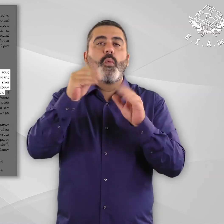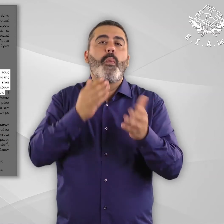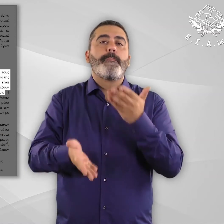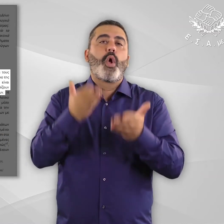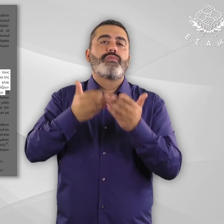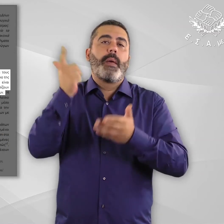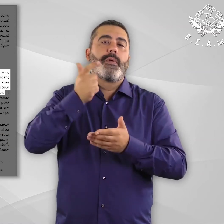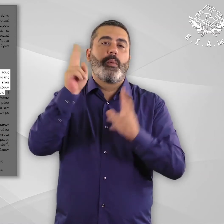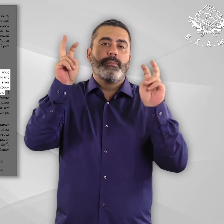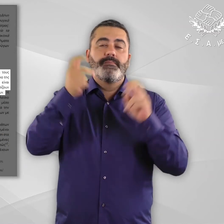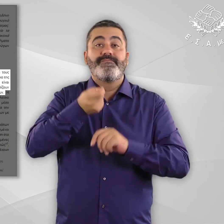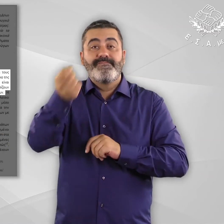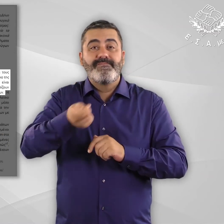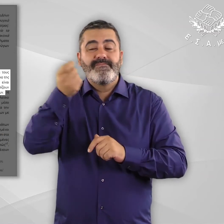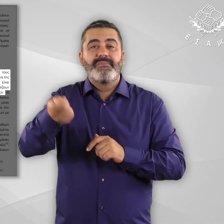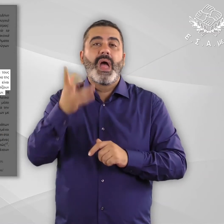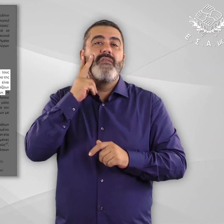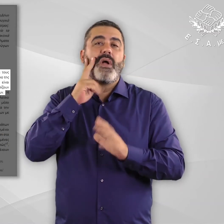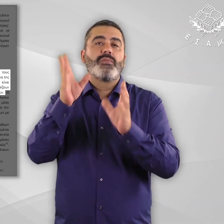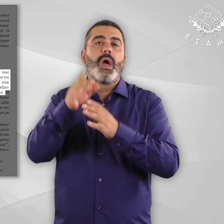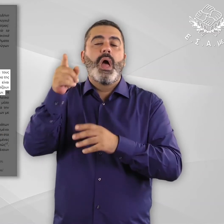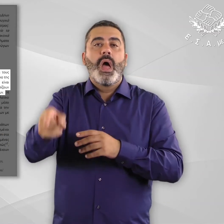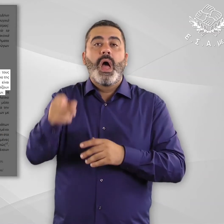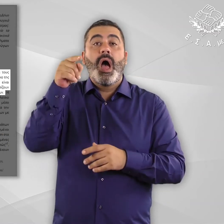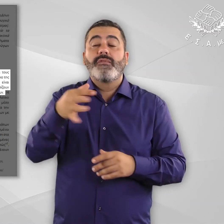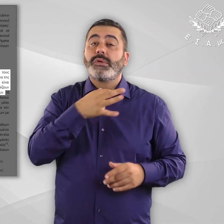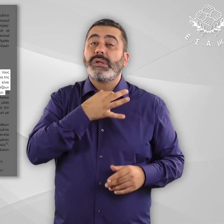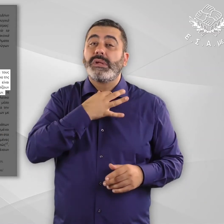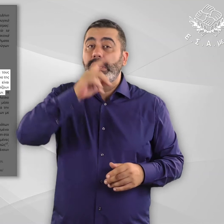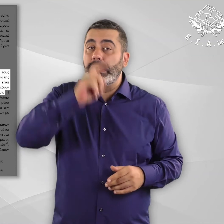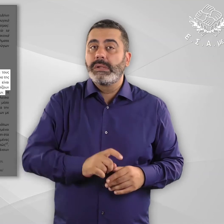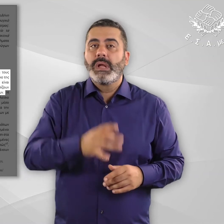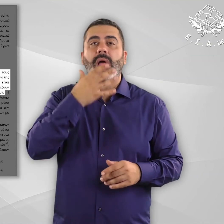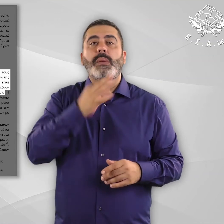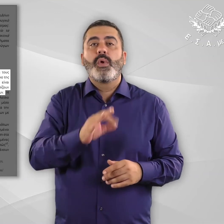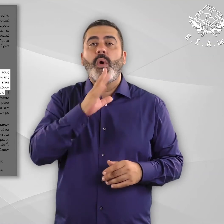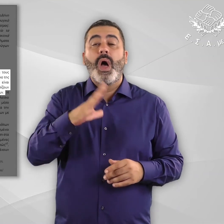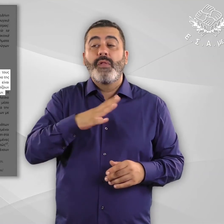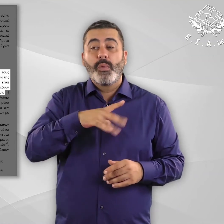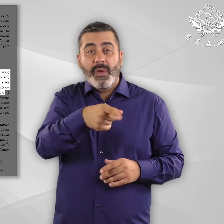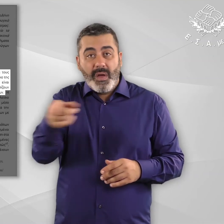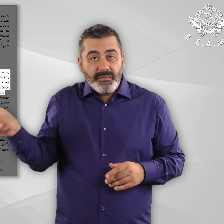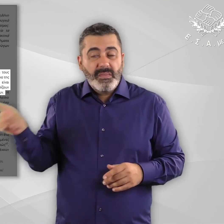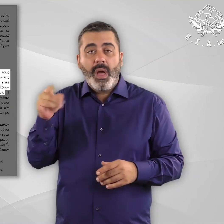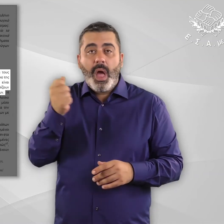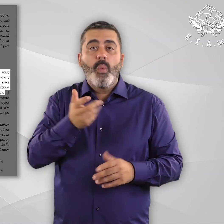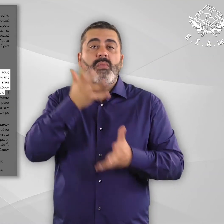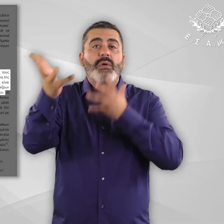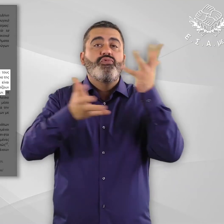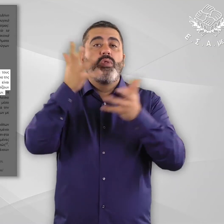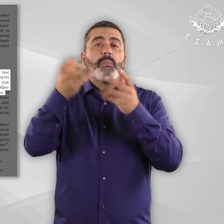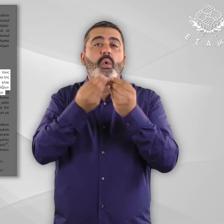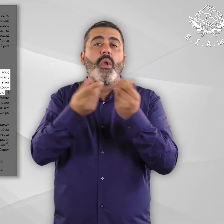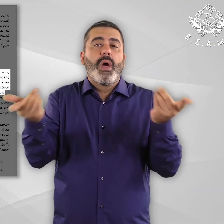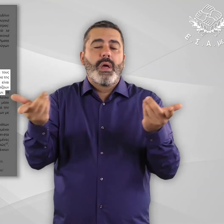αναπηρία και χρόνιες παθήσεις, στο πλαίσιο της προνοιακής πολιτικής υπέρ των ευάλωτων ομάδων, είναι περισσότερο από αναγκαία,